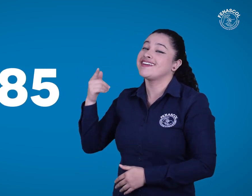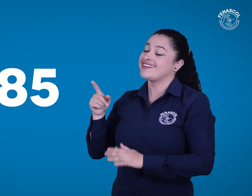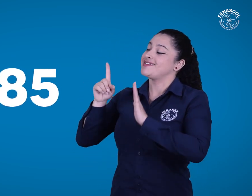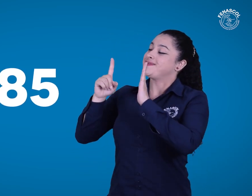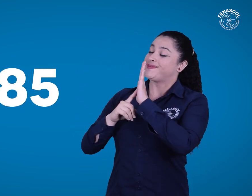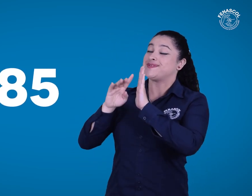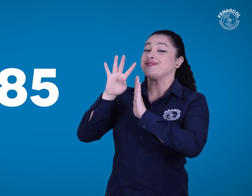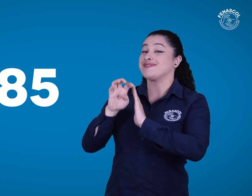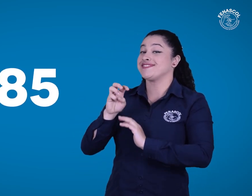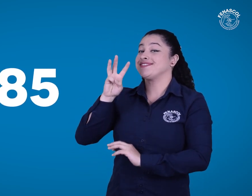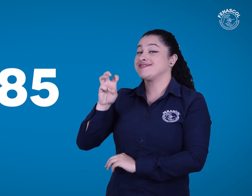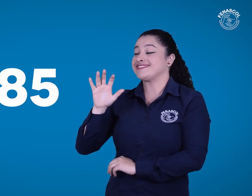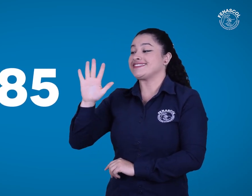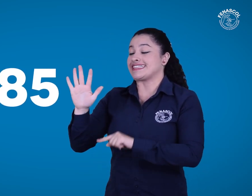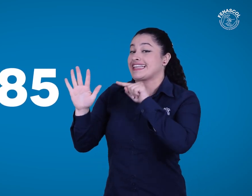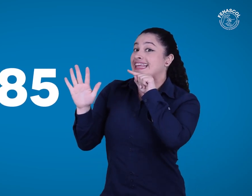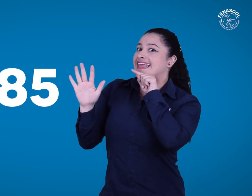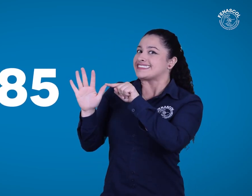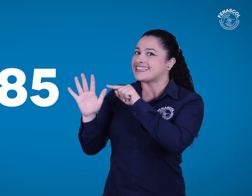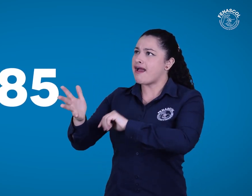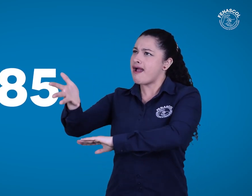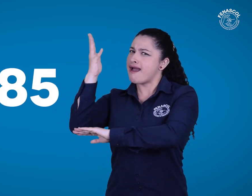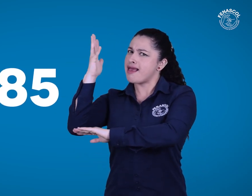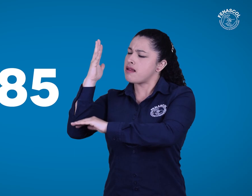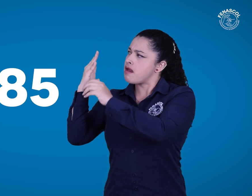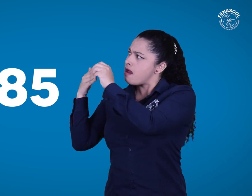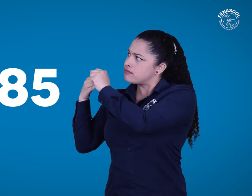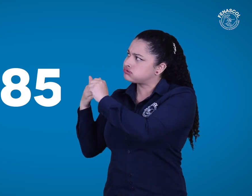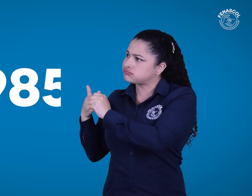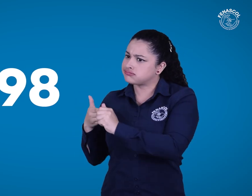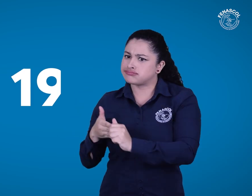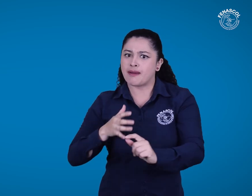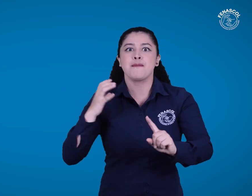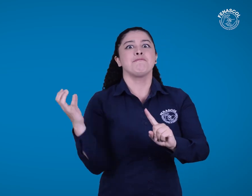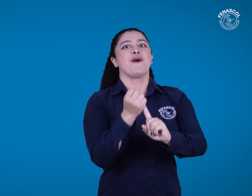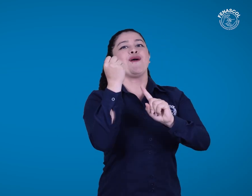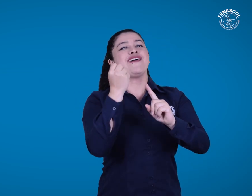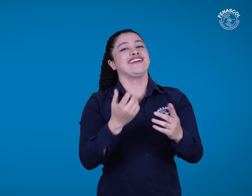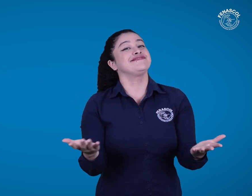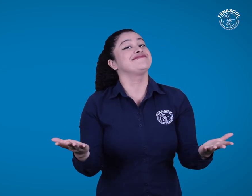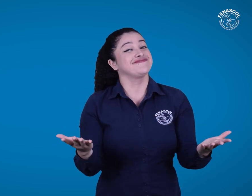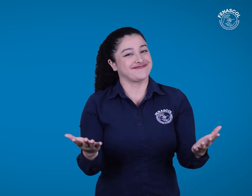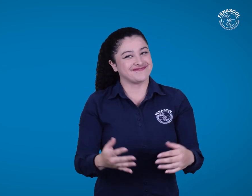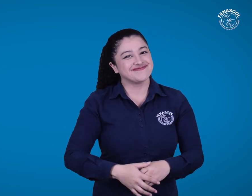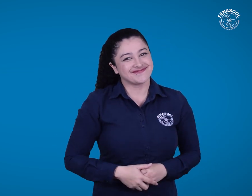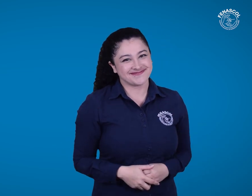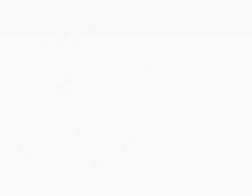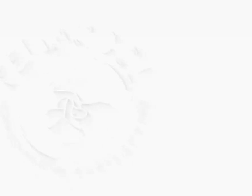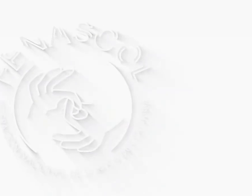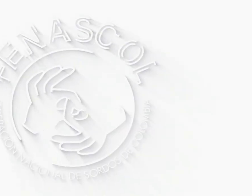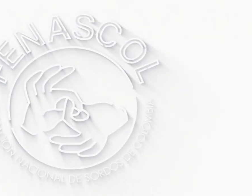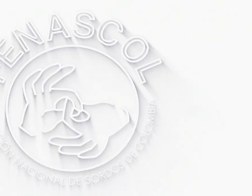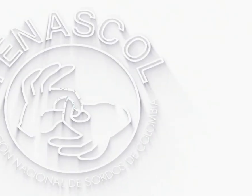el año 1985, a las orientaciones recibidas en la Conferencia Internacional. ¡Gracias!